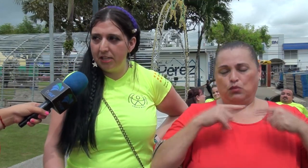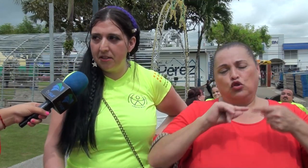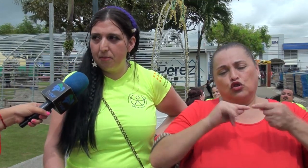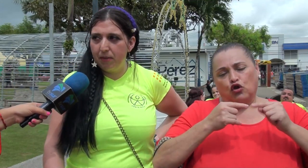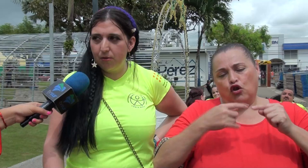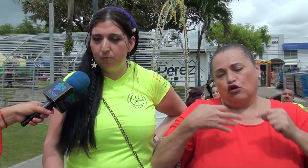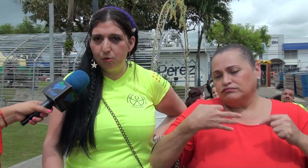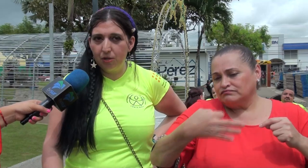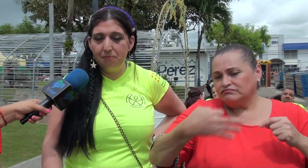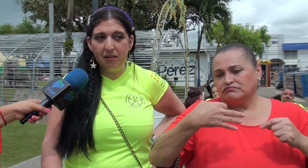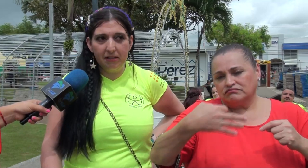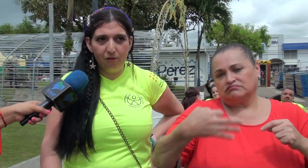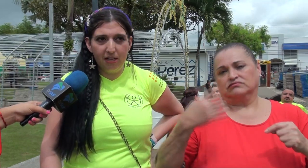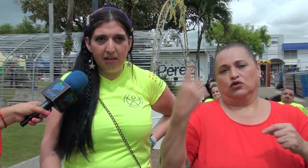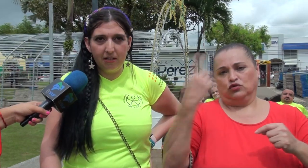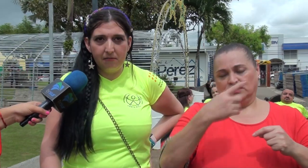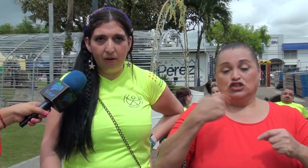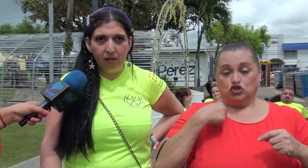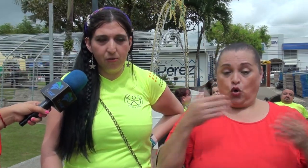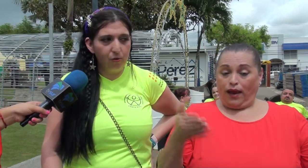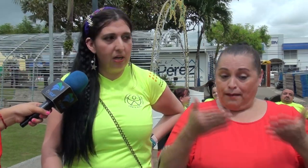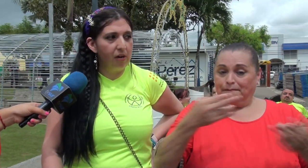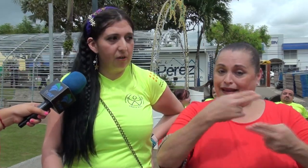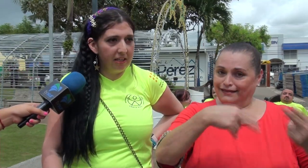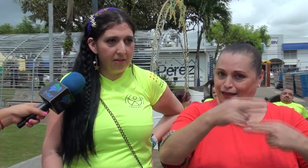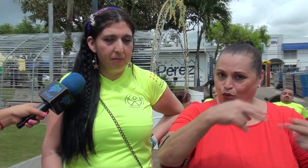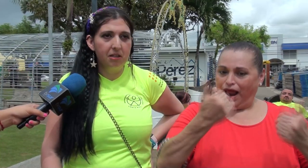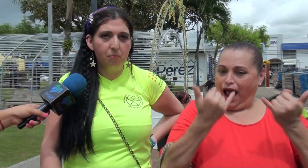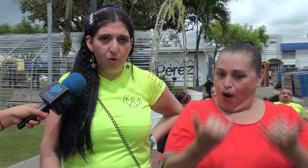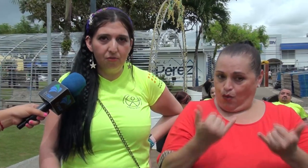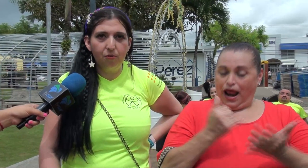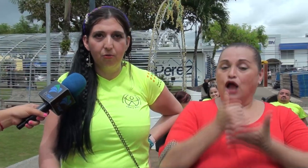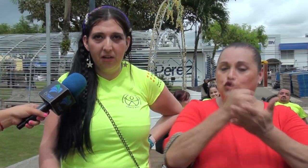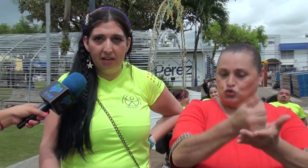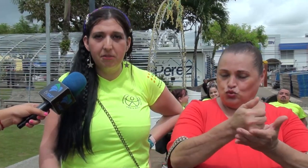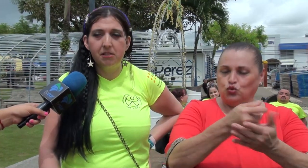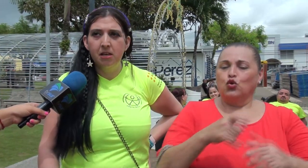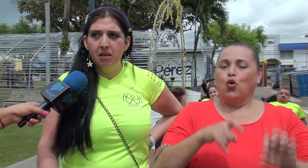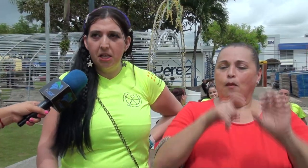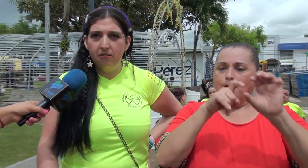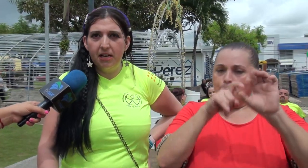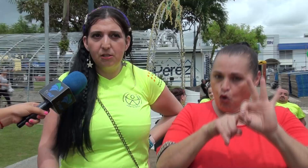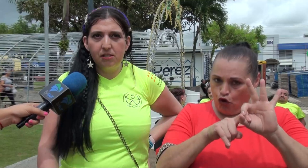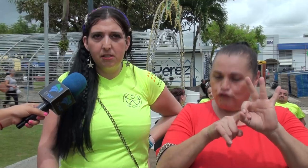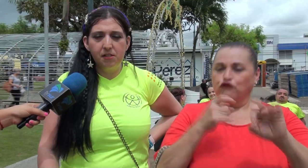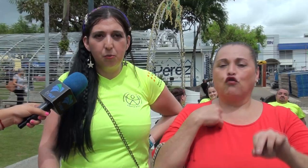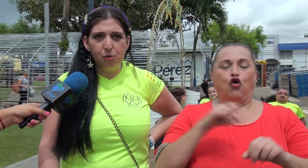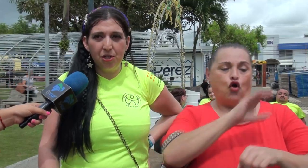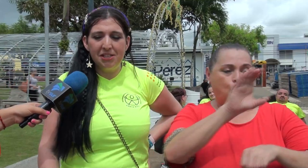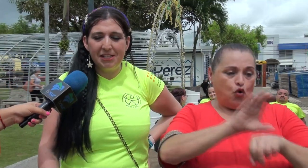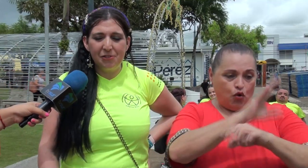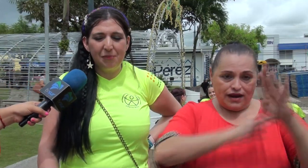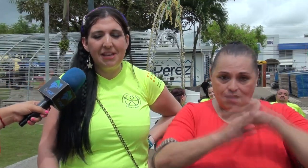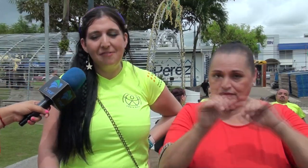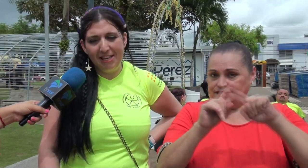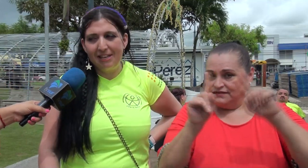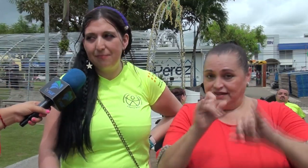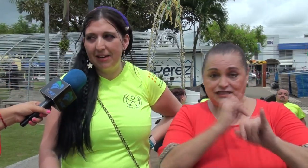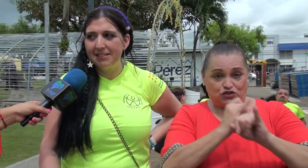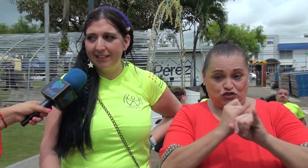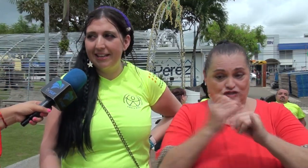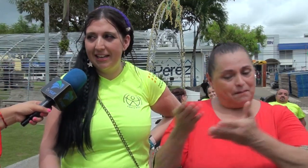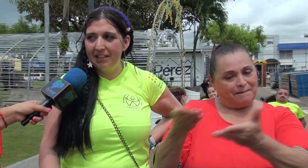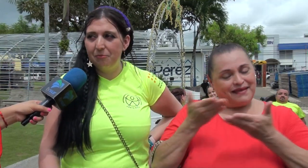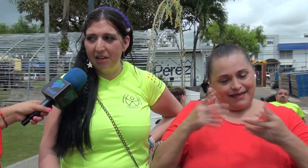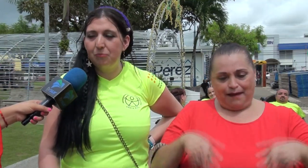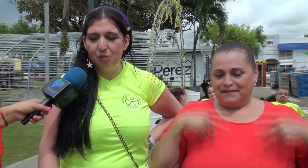crónico constante, pero soy emprendedora y ahora soy colaboradora también de Morfo, de Conabdis y varias instituciones y eso me da vida